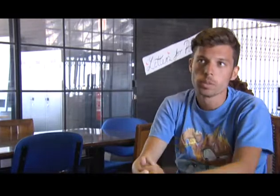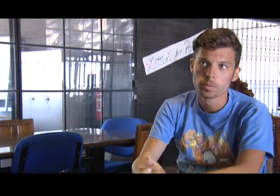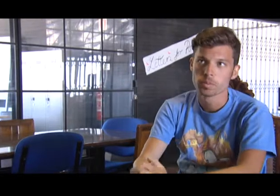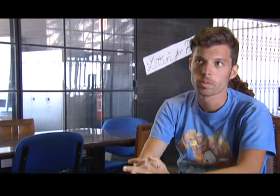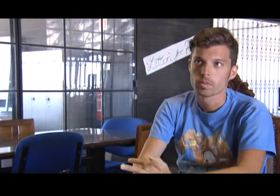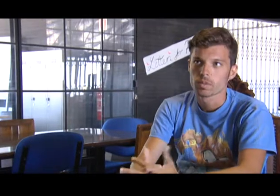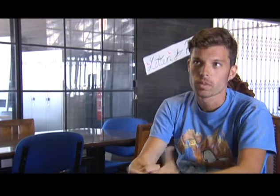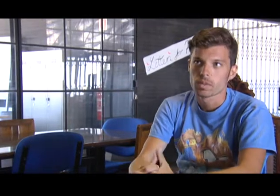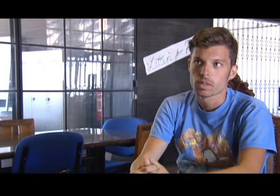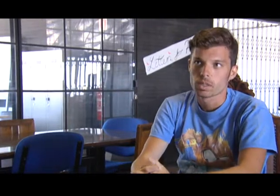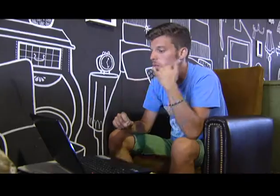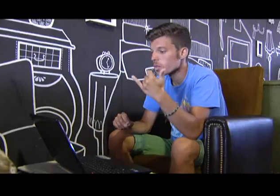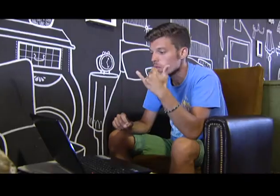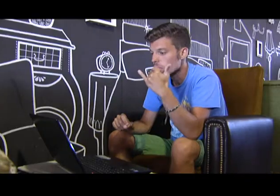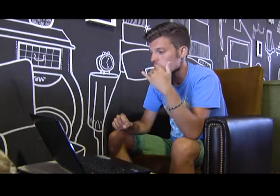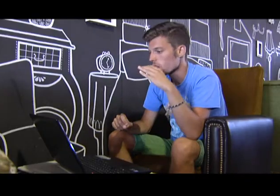um telefone, é muito melhor.